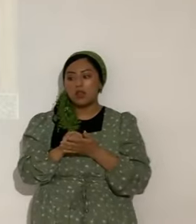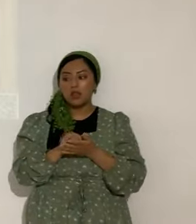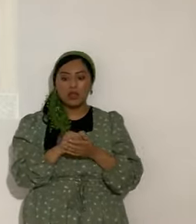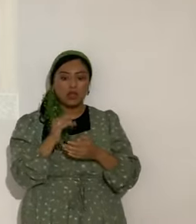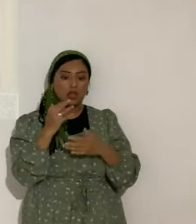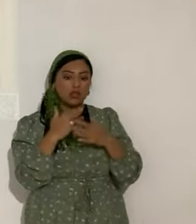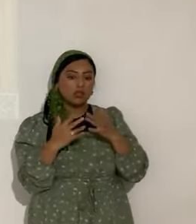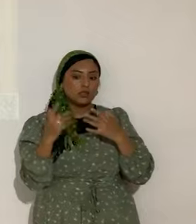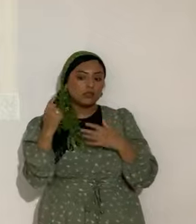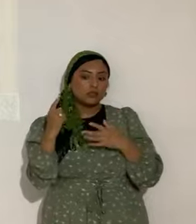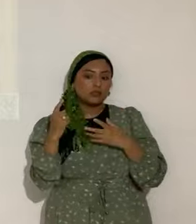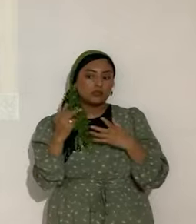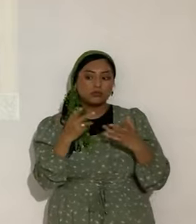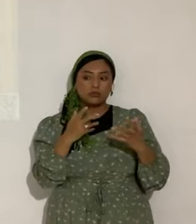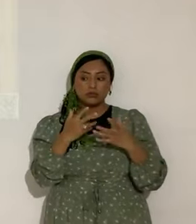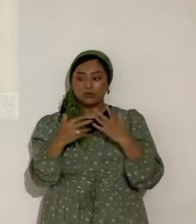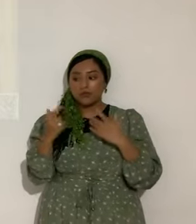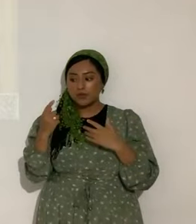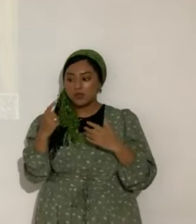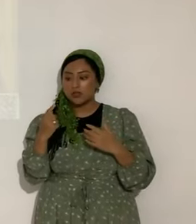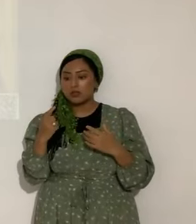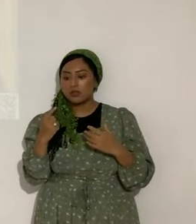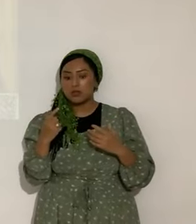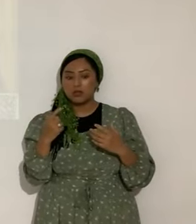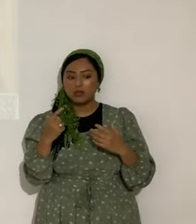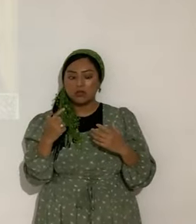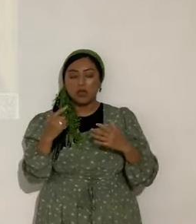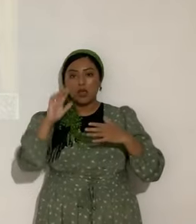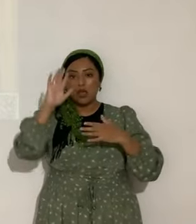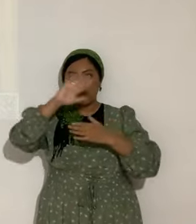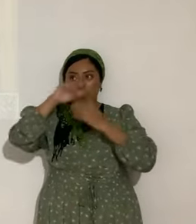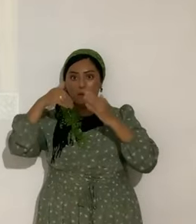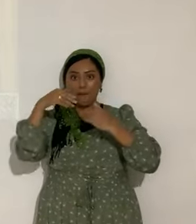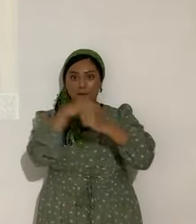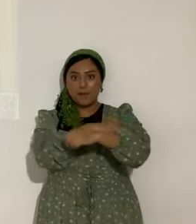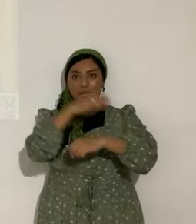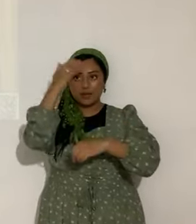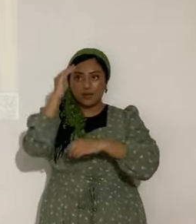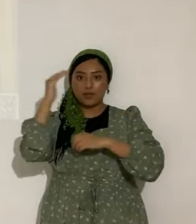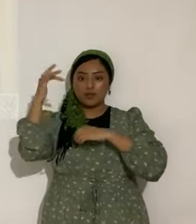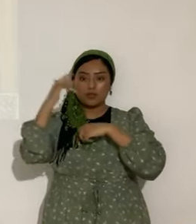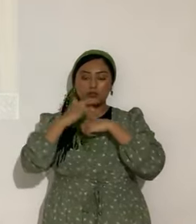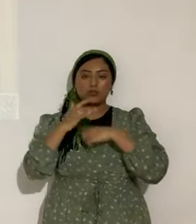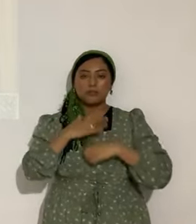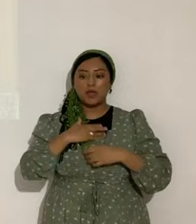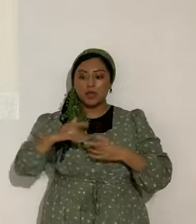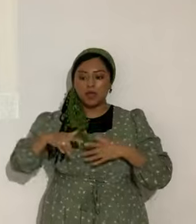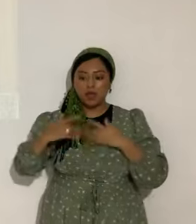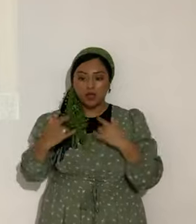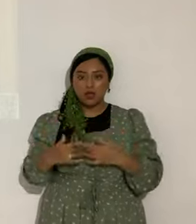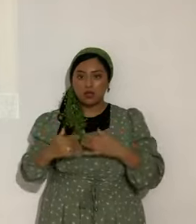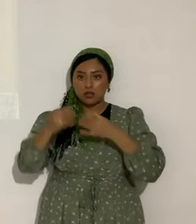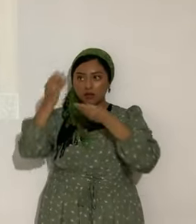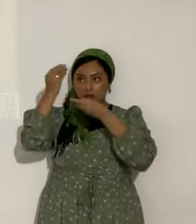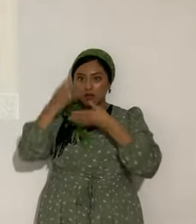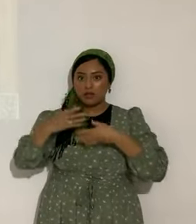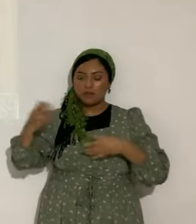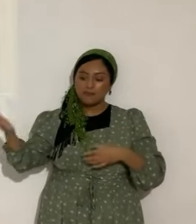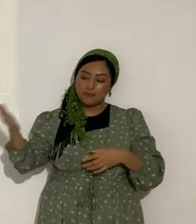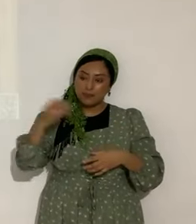alguien. Que alguien. Más bien. El todopoderoso. Haya tocado mi corazón. Me haya dicho. Ven. Como a ti te lo dijo